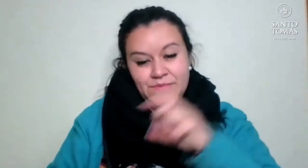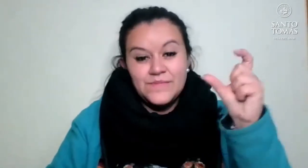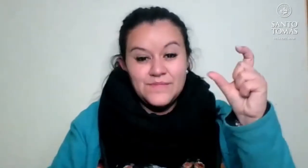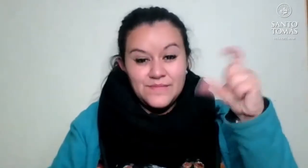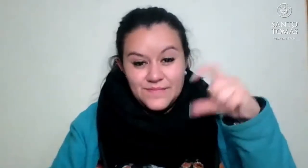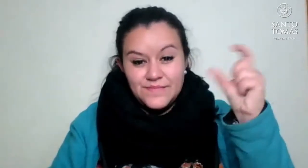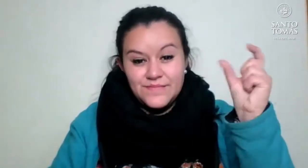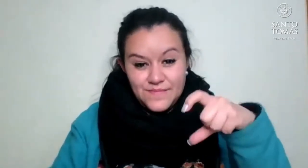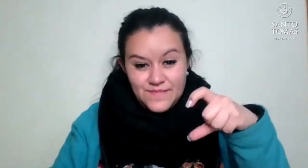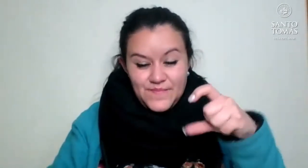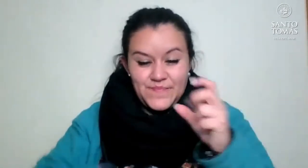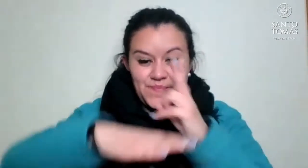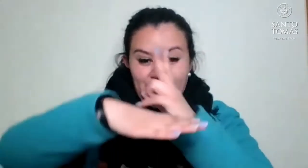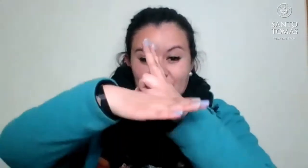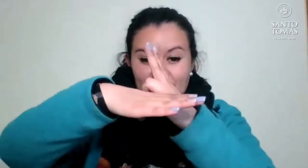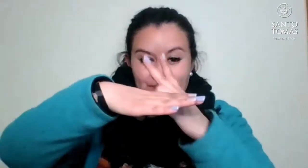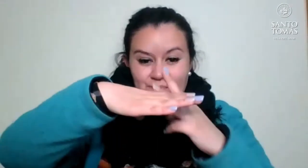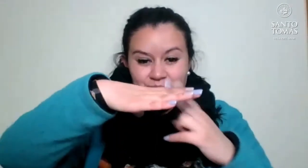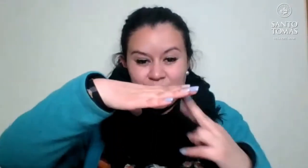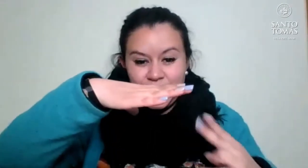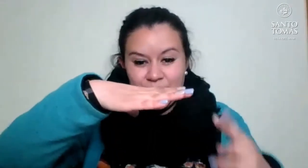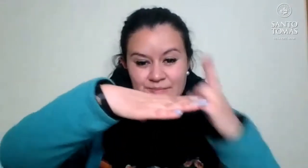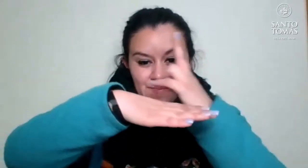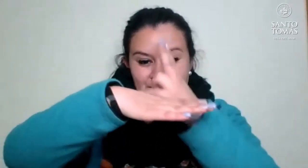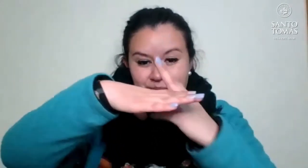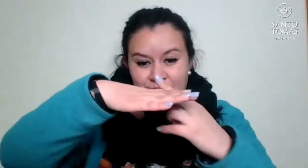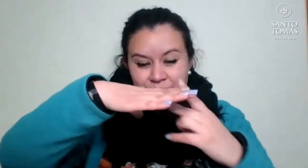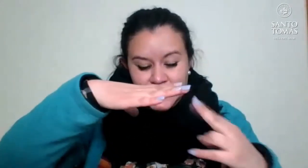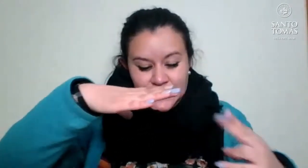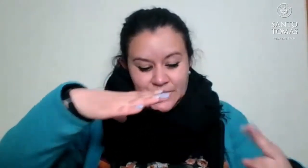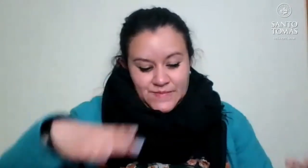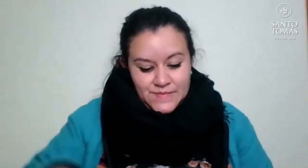Valparaíso. Concon. Quintero.